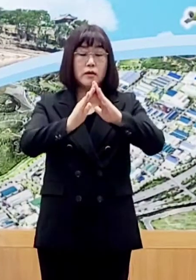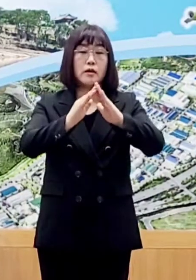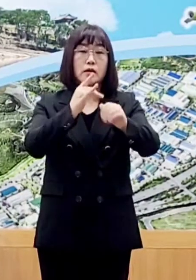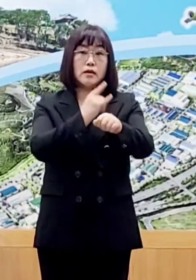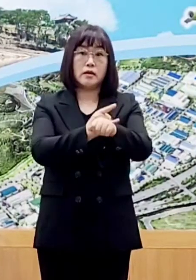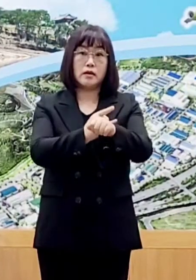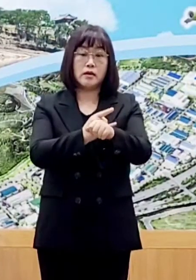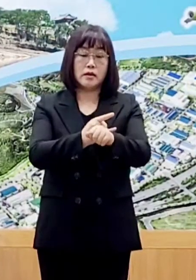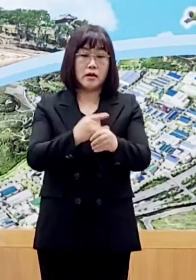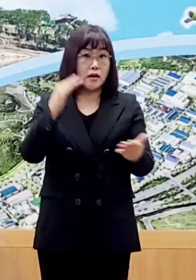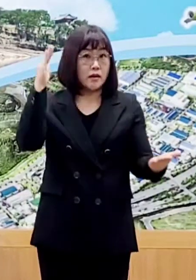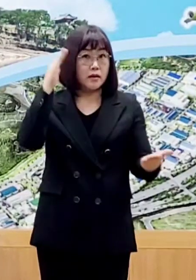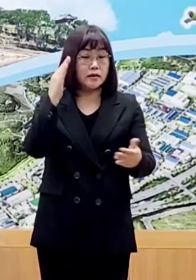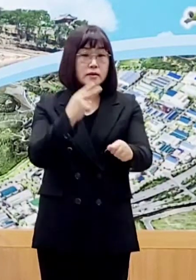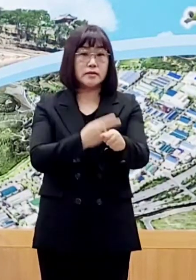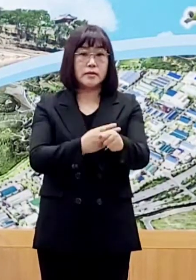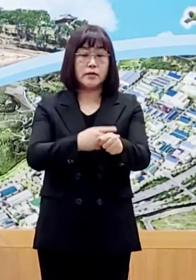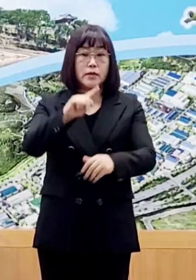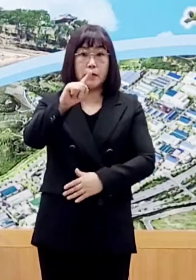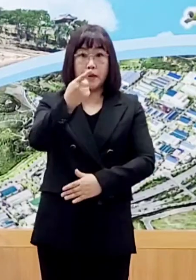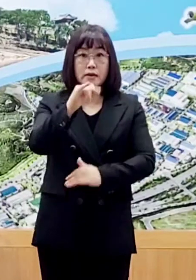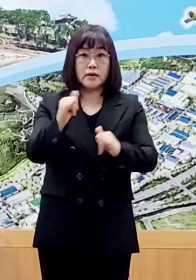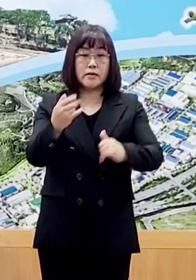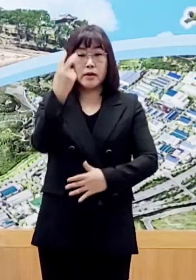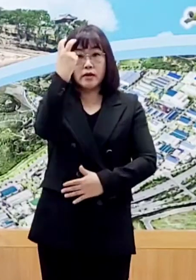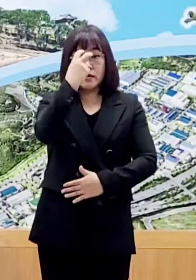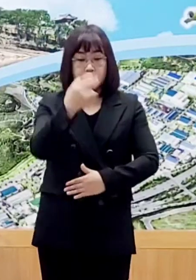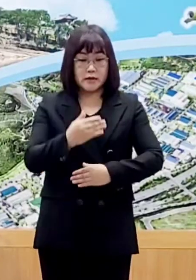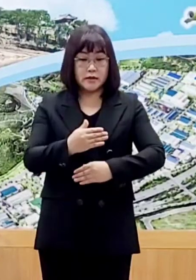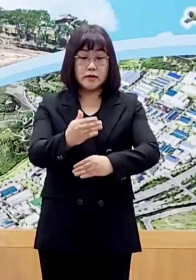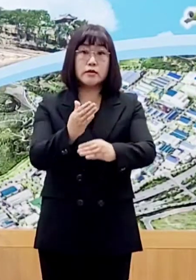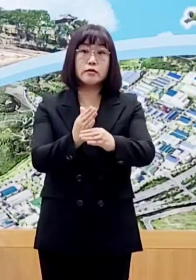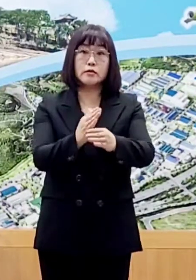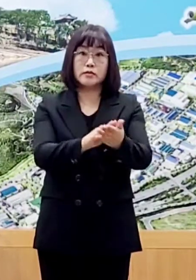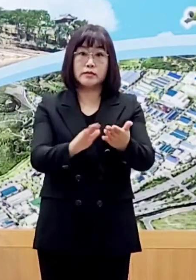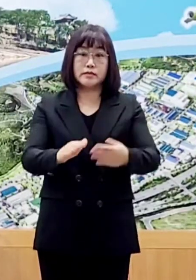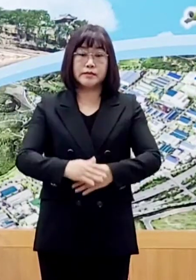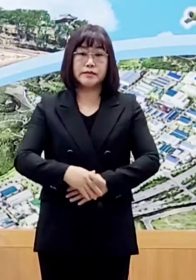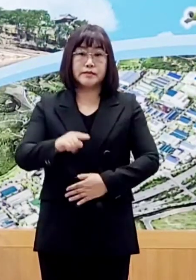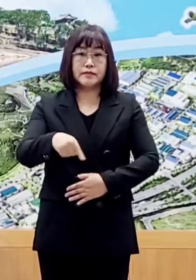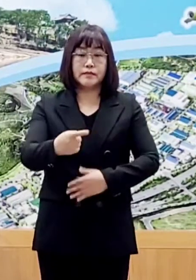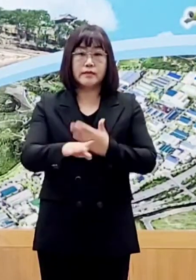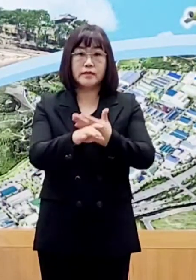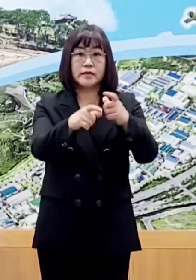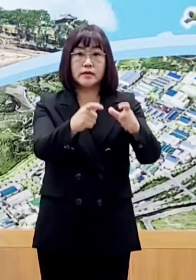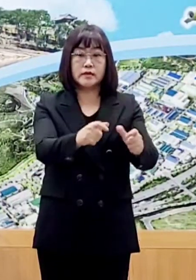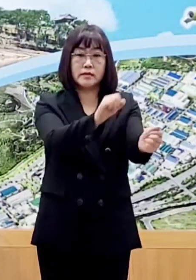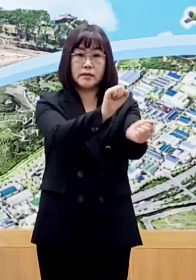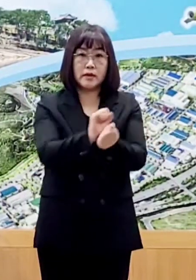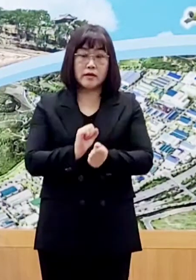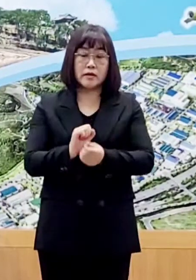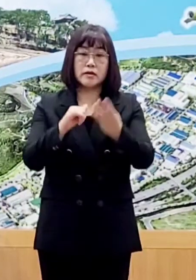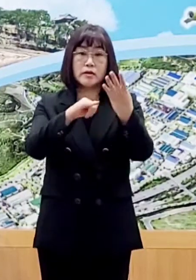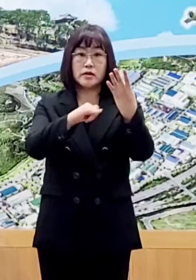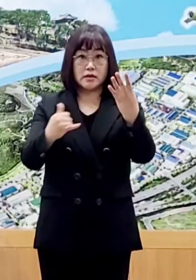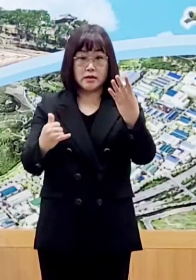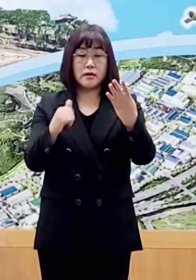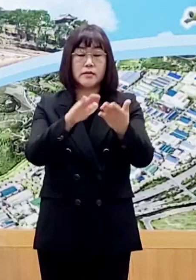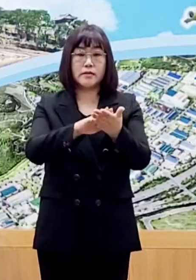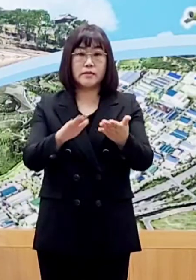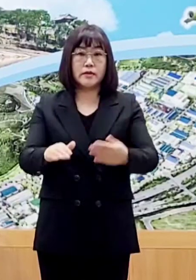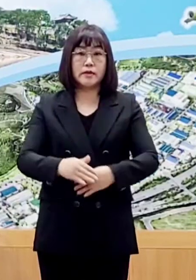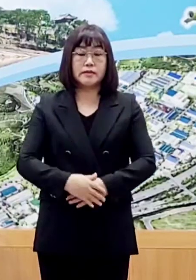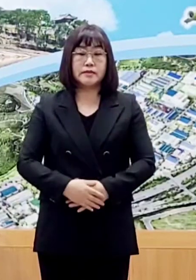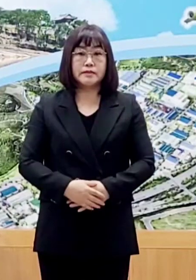학생교직원 100명에 대한 검사를 진행 중입니다. 다음은 타지역 확진자의 접촉자 4명의 검사